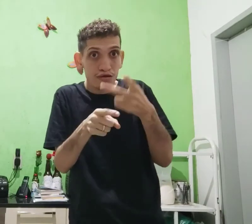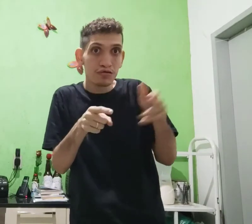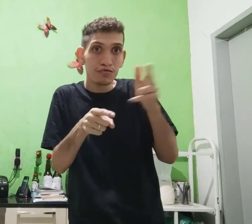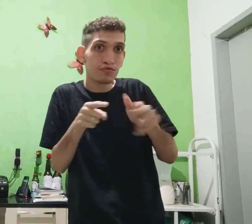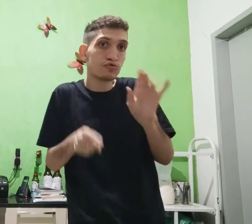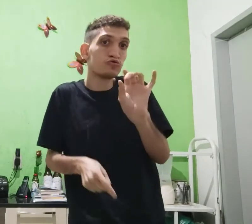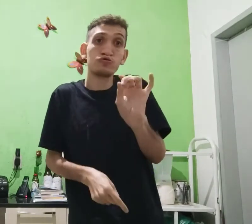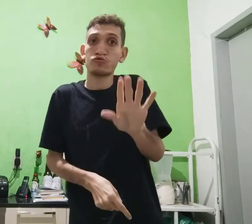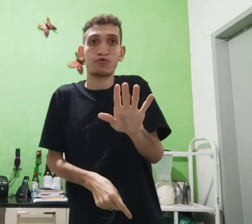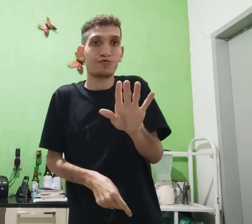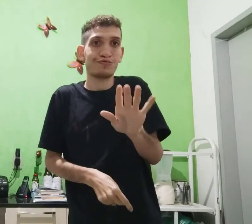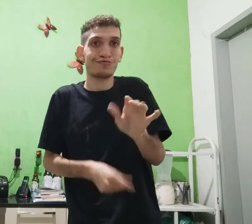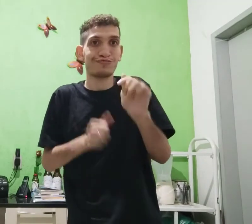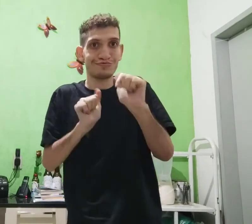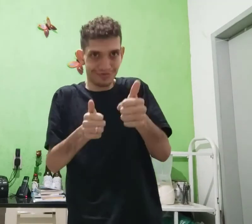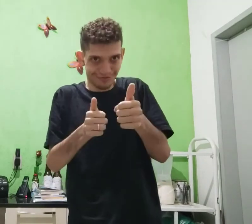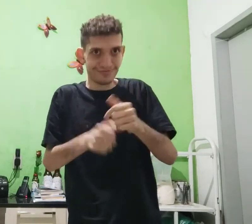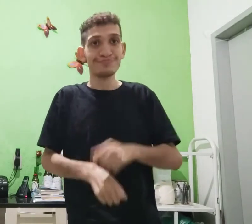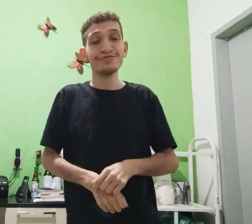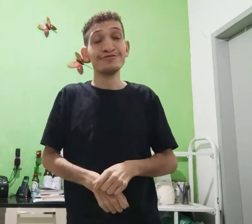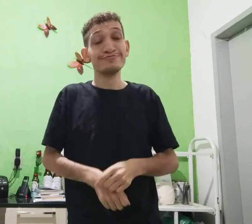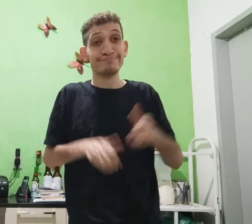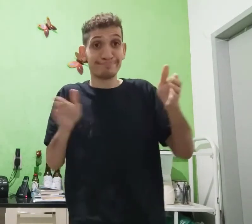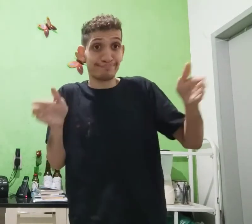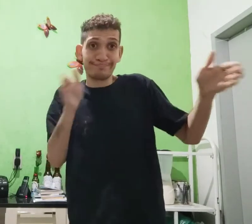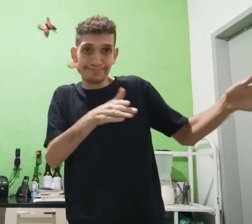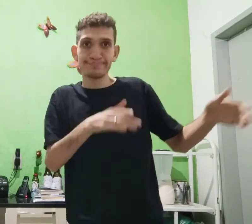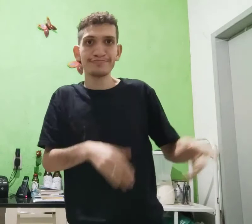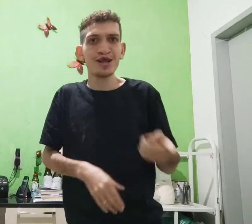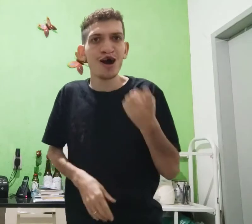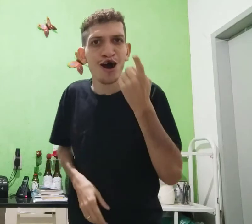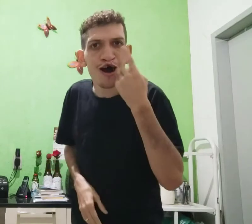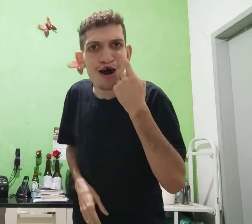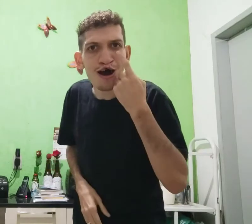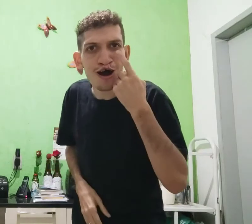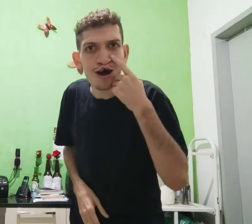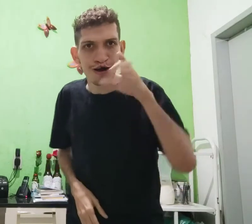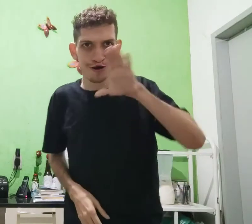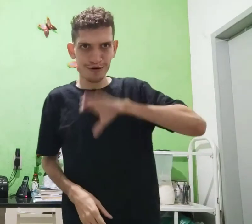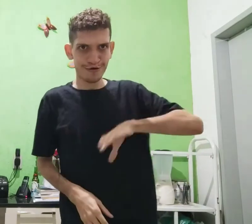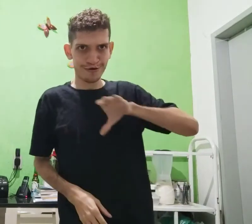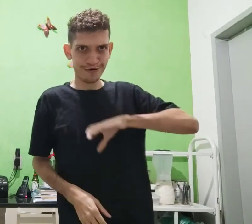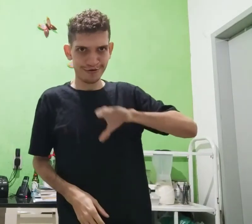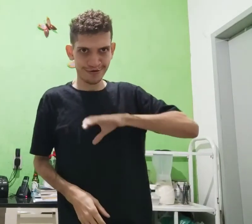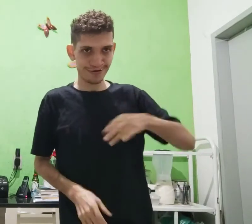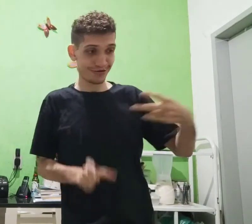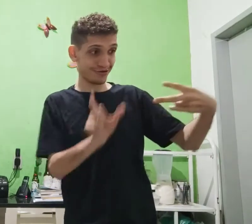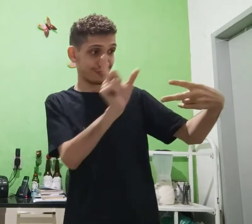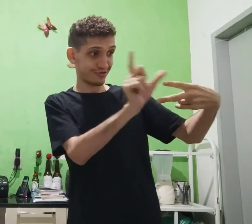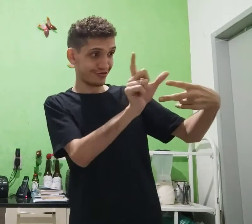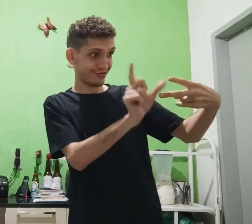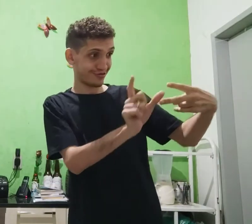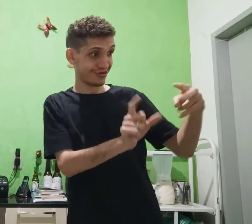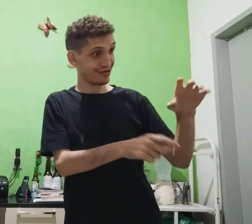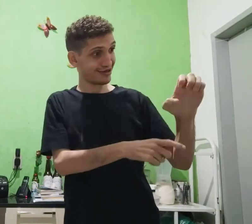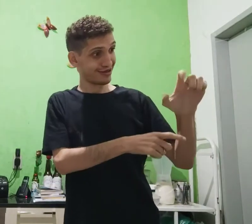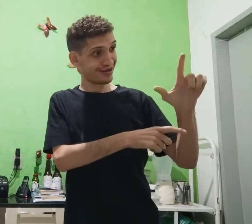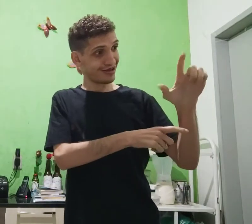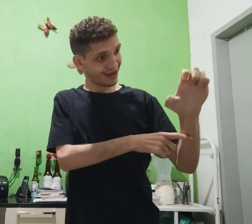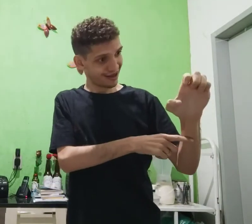usa segredo e espaço só, não é? Então, olha, português, essa é